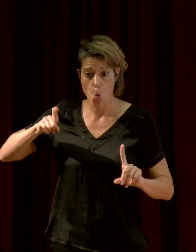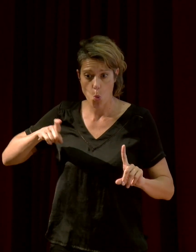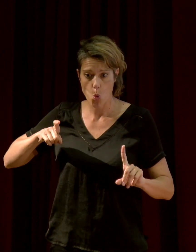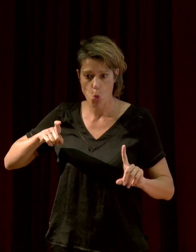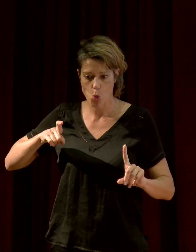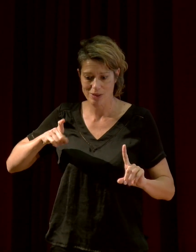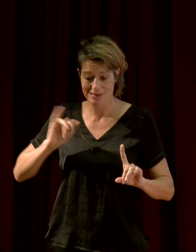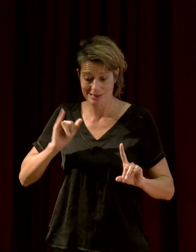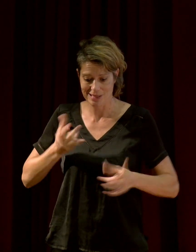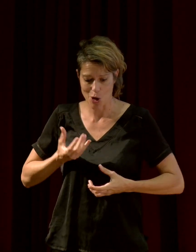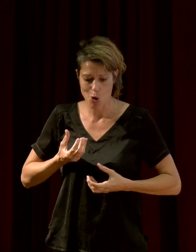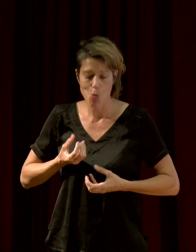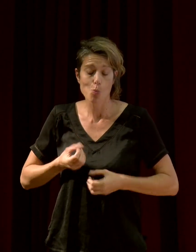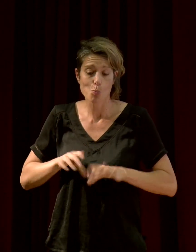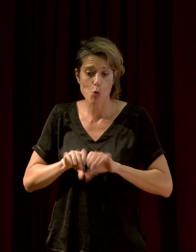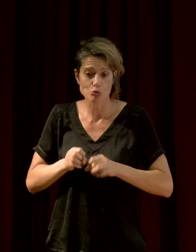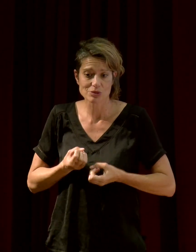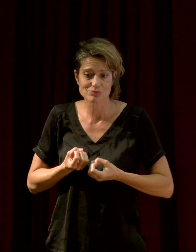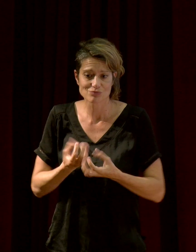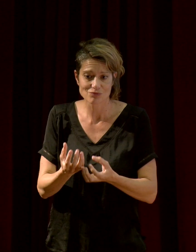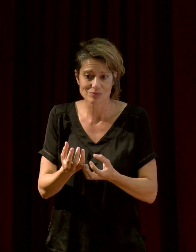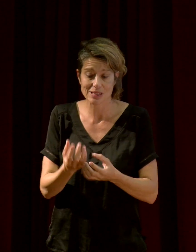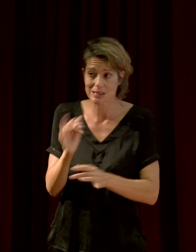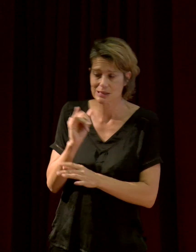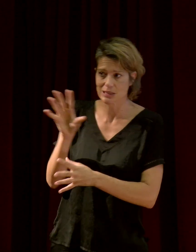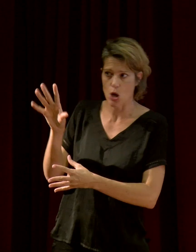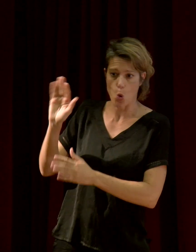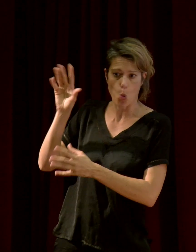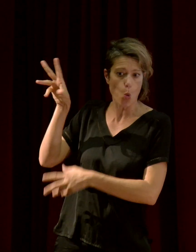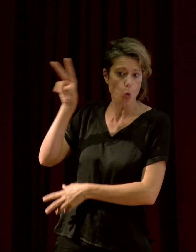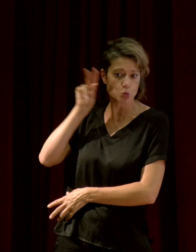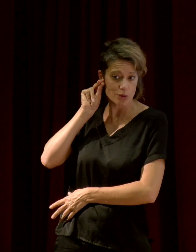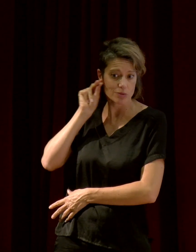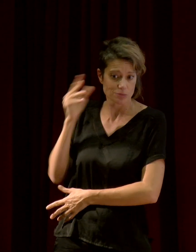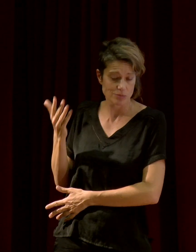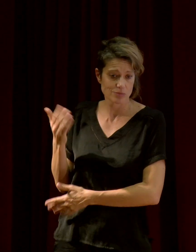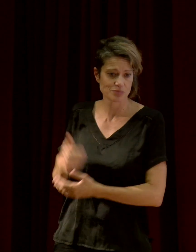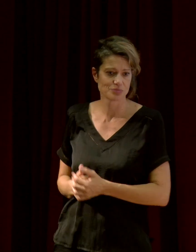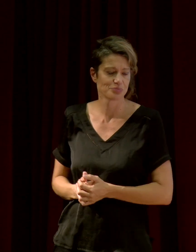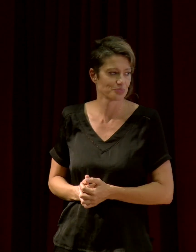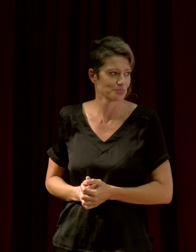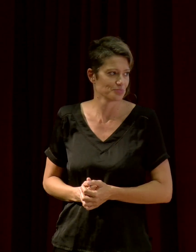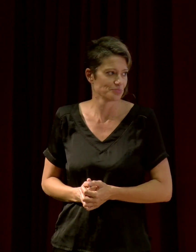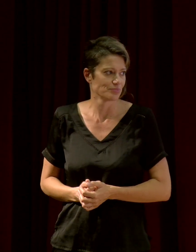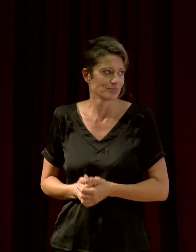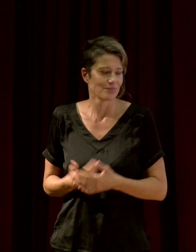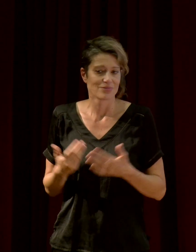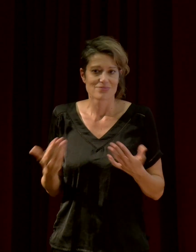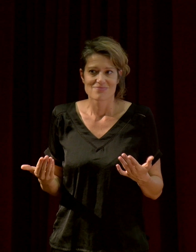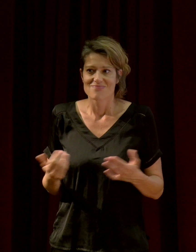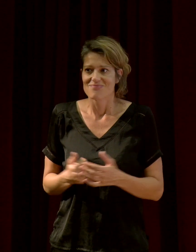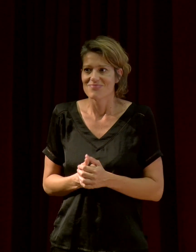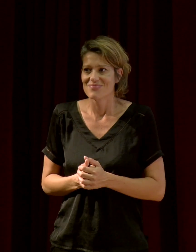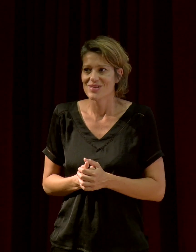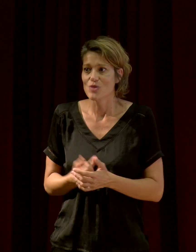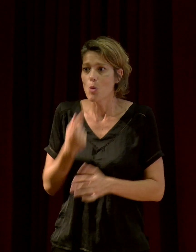reçoit, et ce qui doit se passer entre les deux personnes. C'est-à-dire que, là, évidemment, je fais de l'anthropophonie, j'espère que c'est du son, que